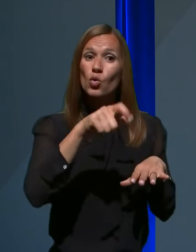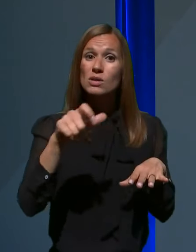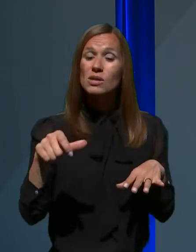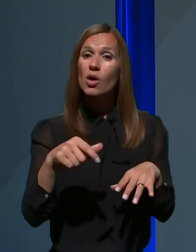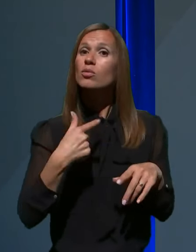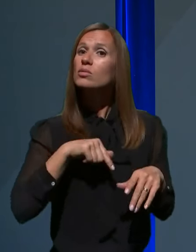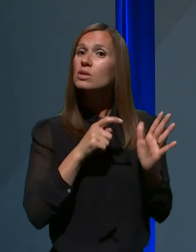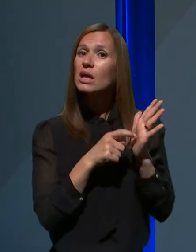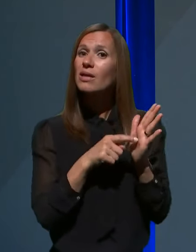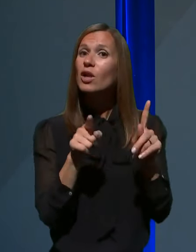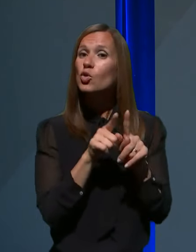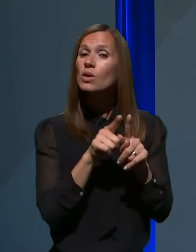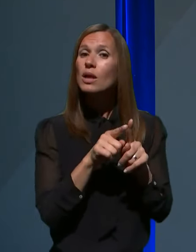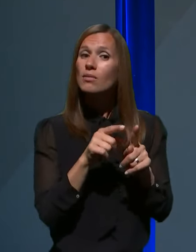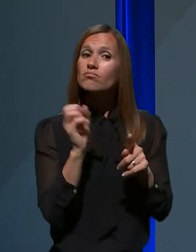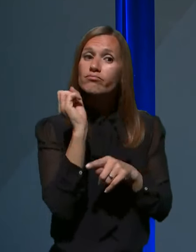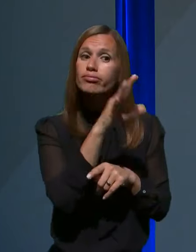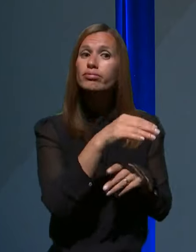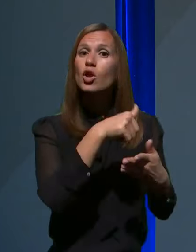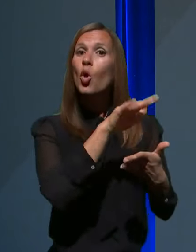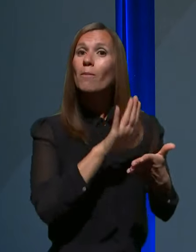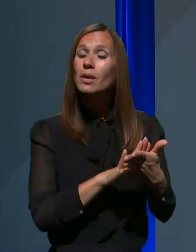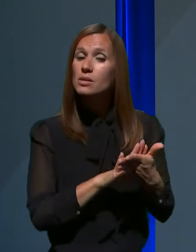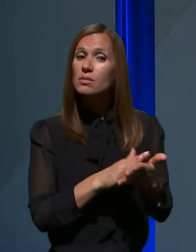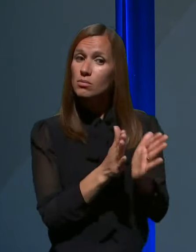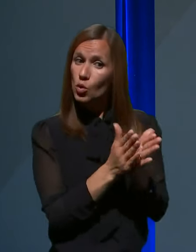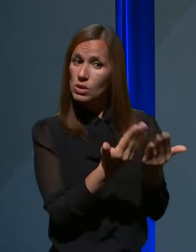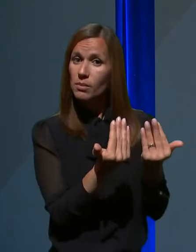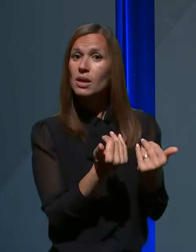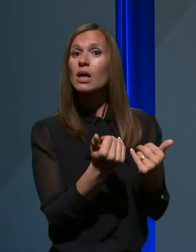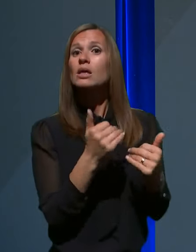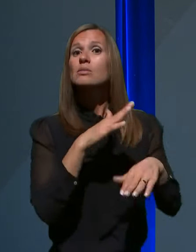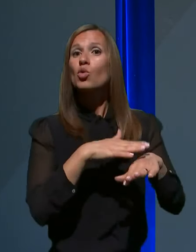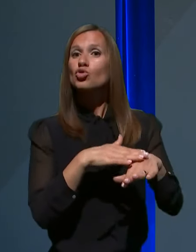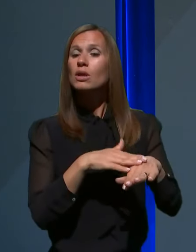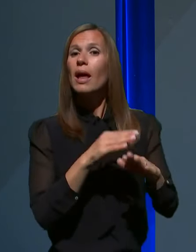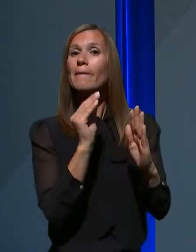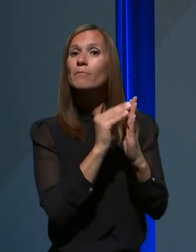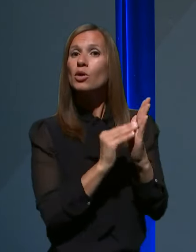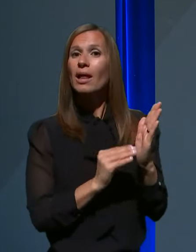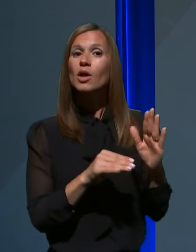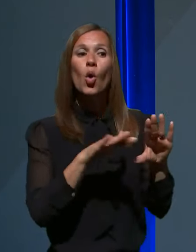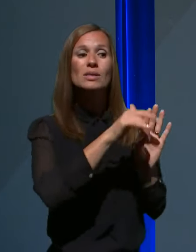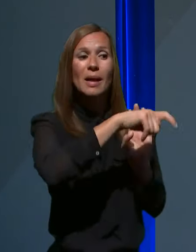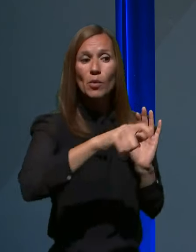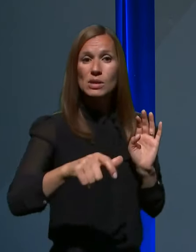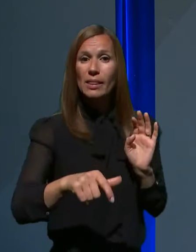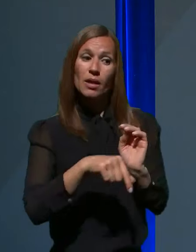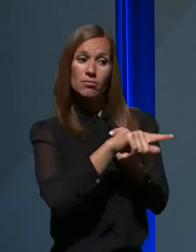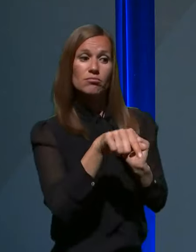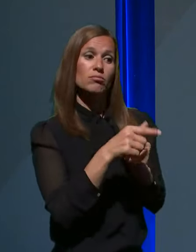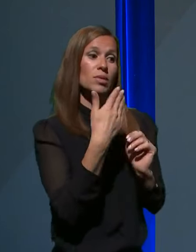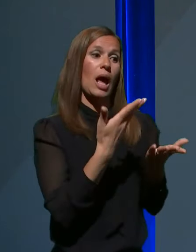tudi za dopisom, da nam sporočijo podatke o zaposlenih, ki so bili, bodi si doma na čakanju,